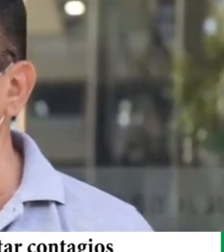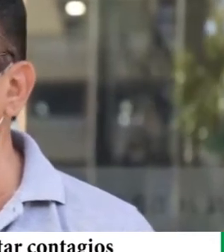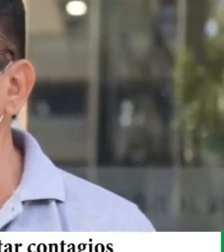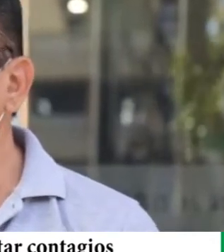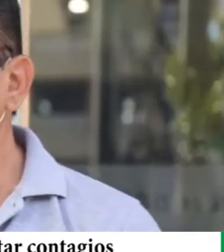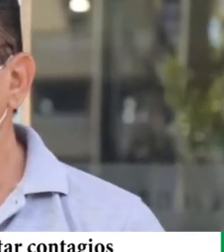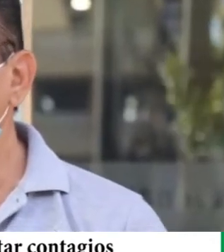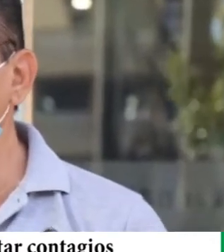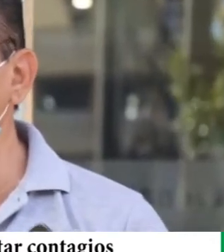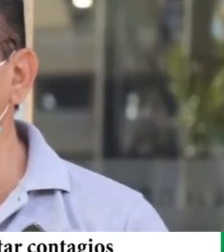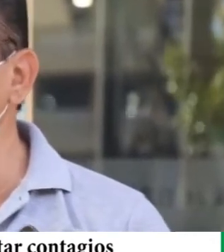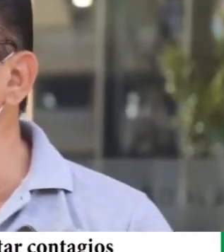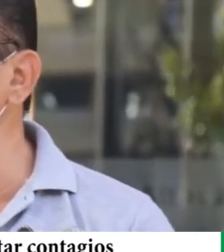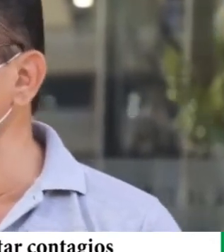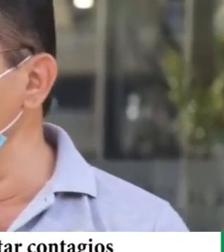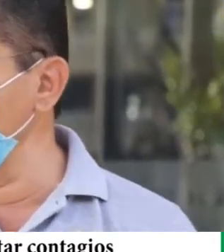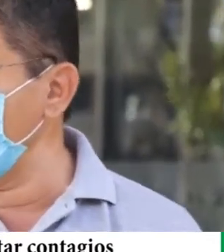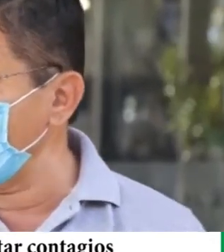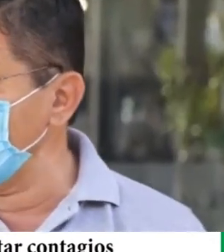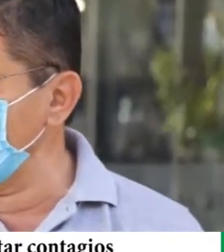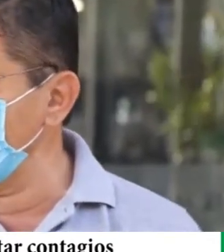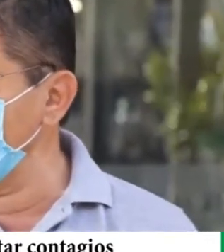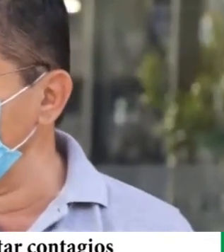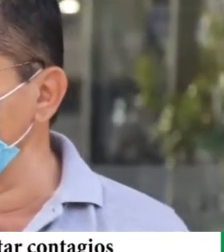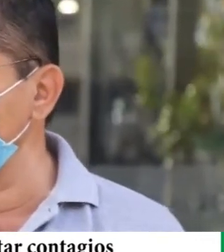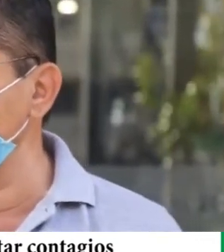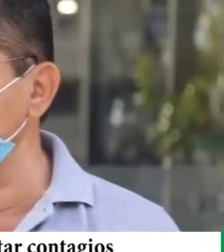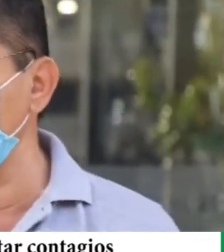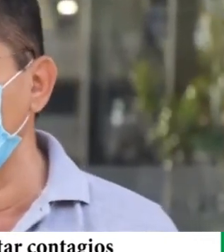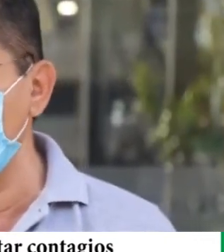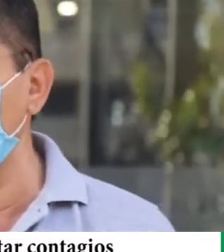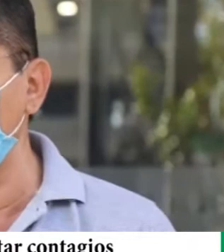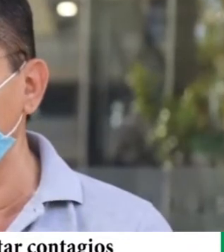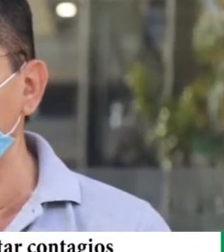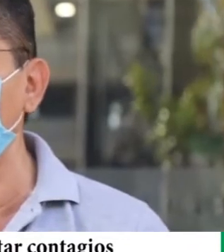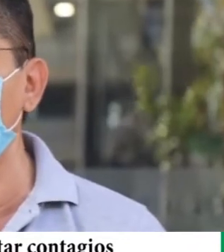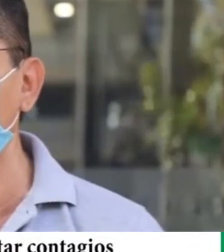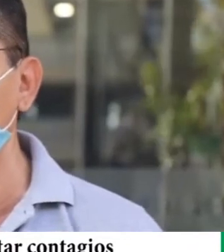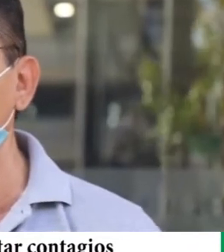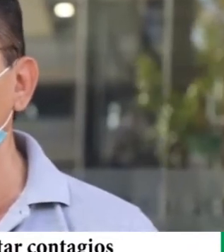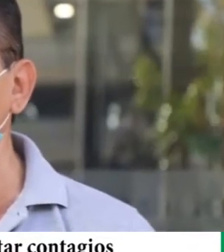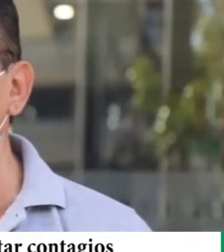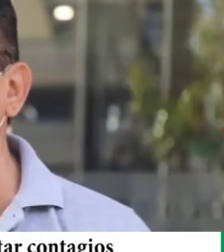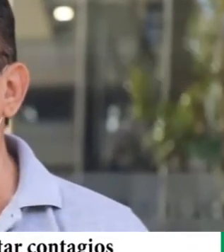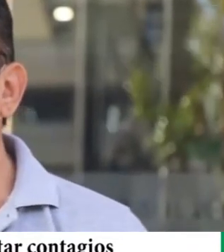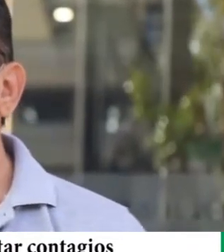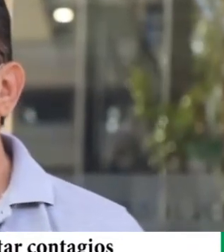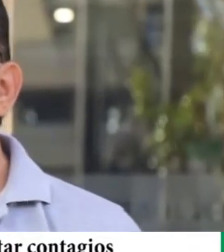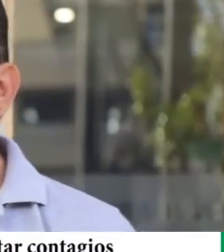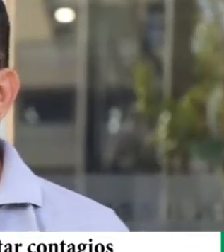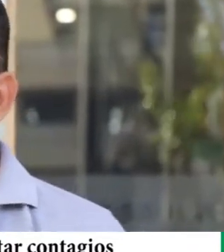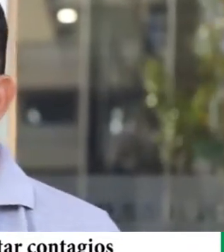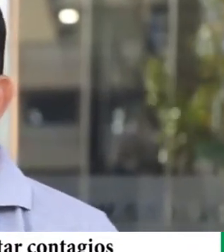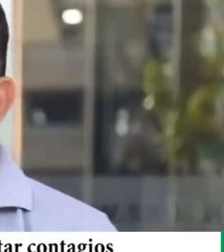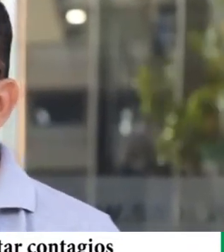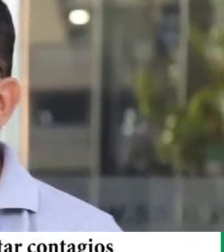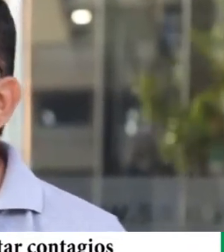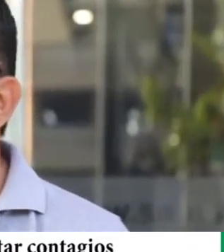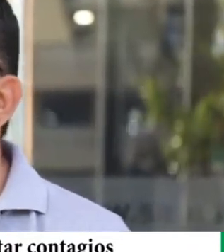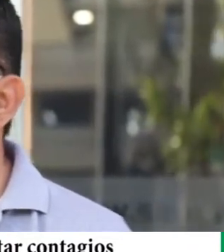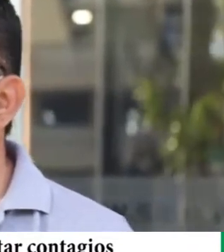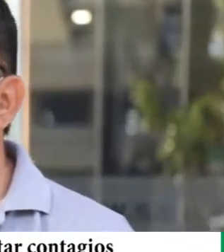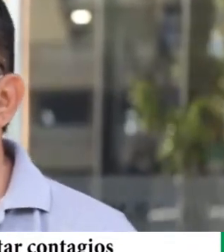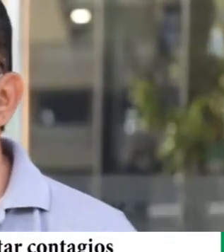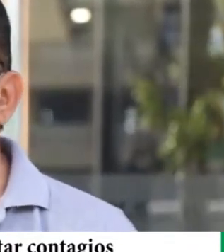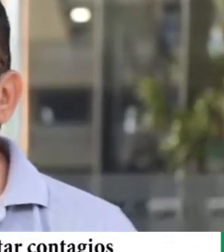por la seguridad social pública o no seguridad social por la salud pública y solamente se les cobra a los